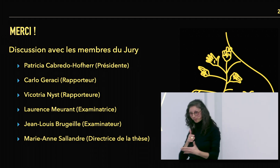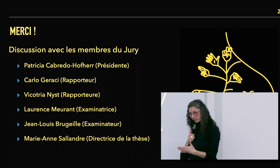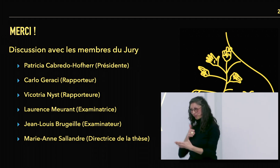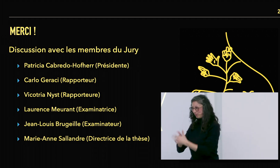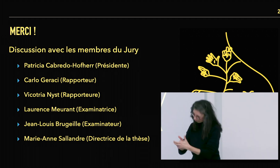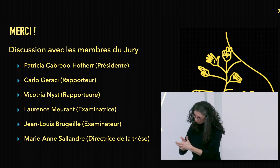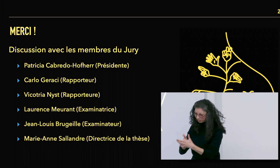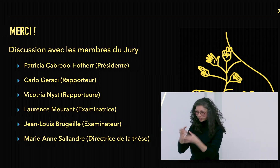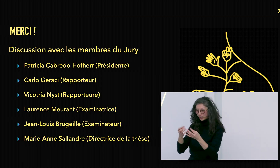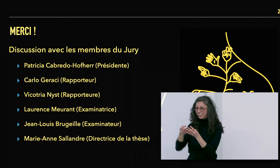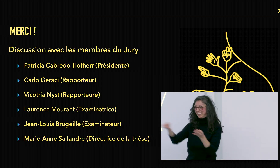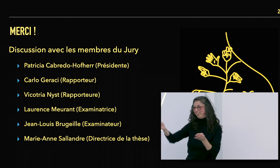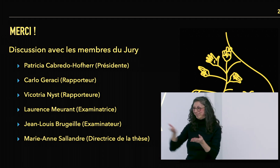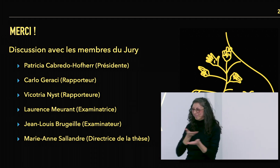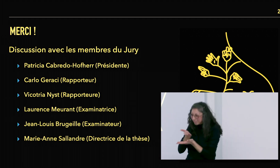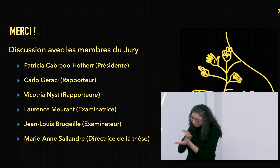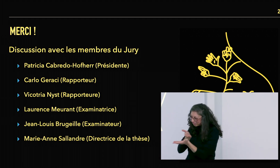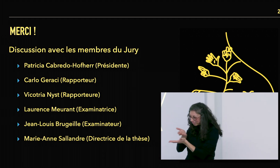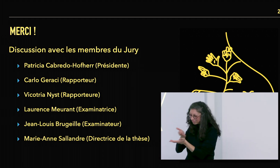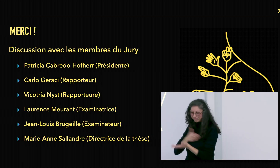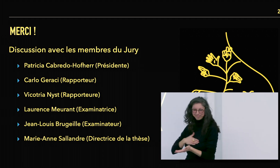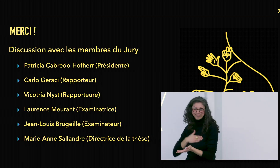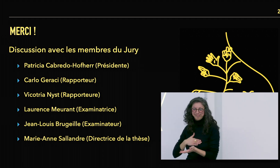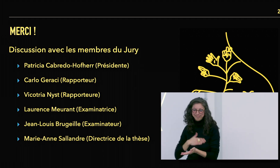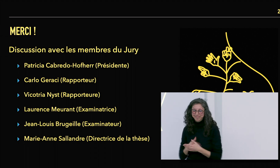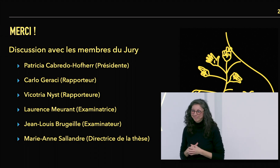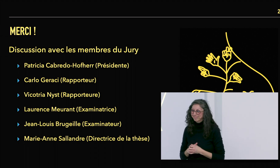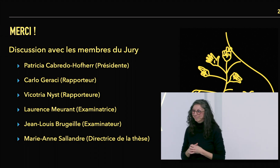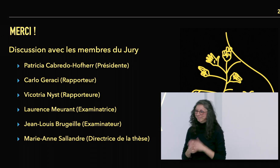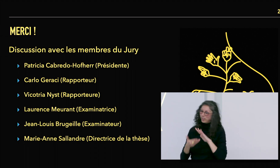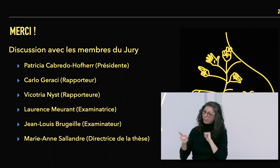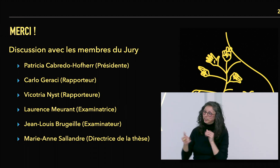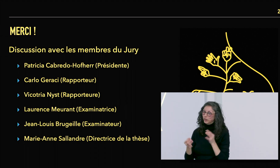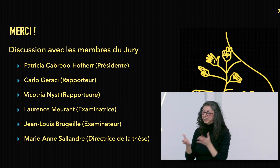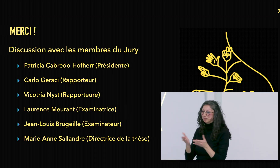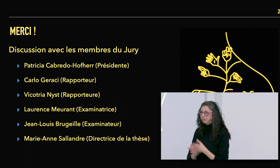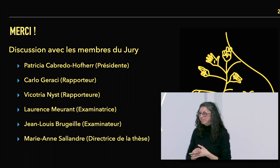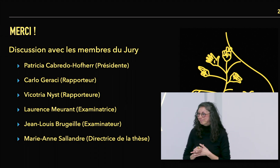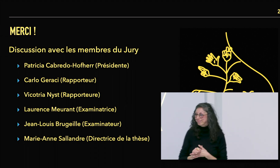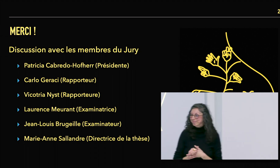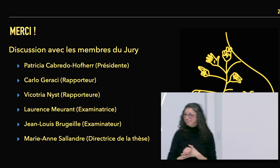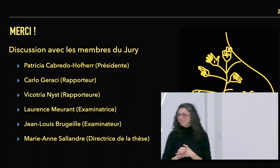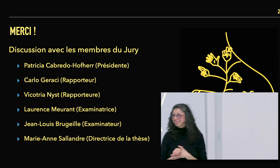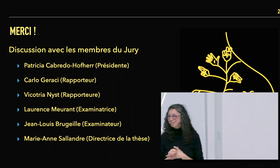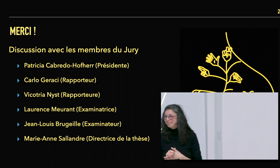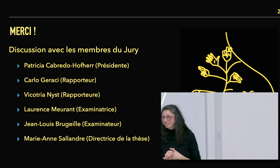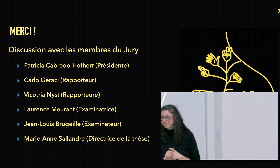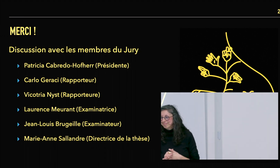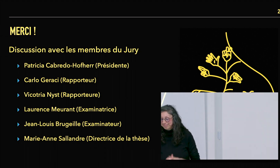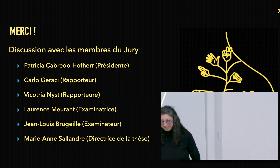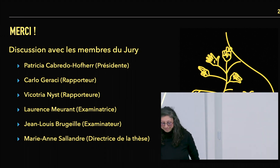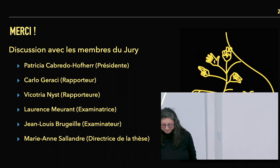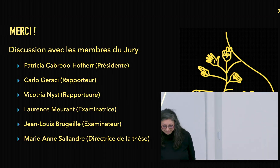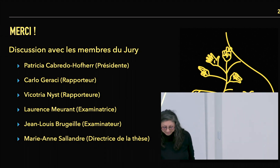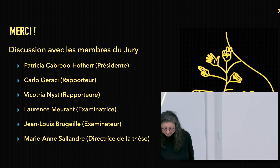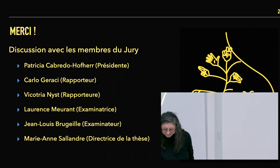J'ai été seul à faire la présentation et maintenant je laisse la parole aux membres du jury pour partager justement l'expression et les questions.